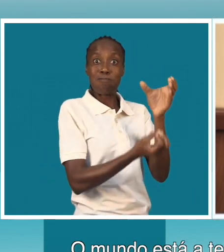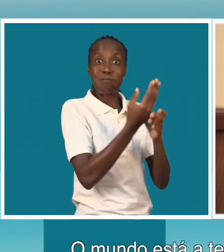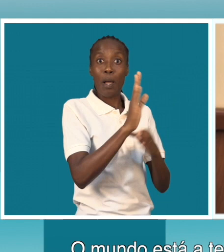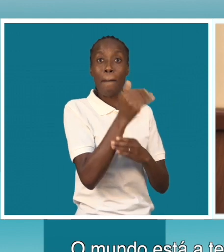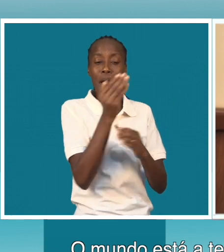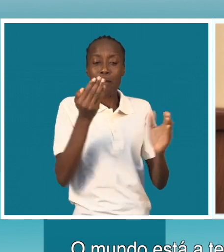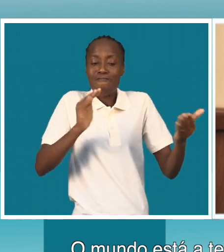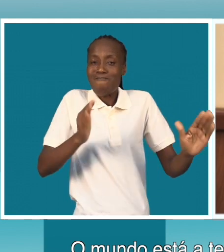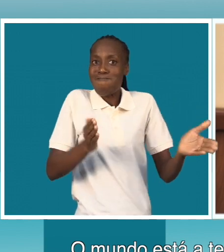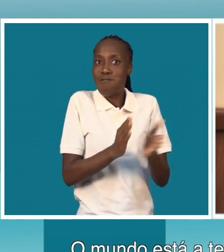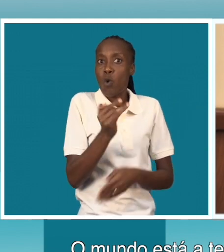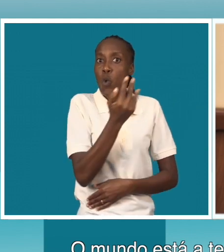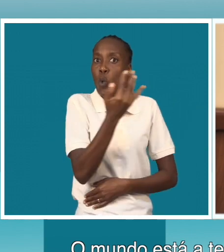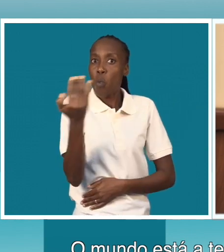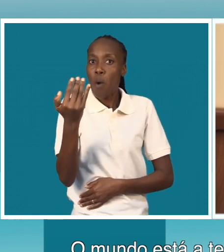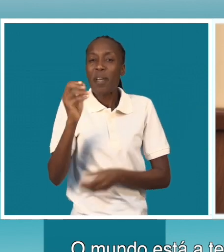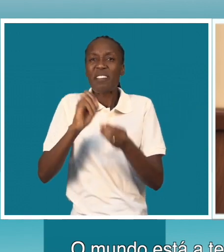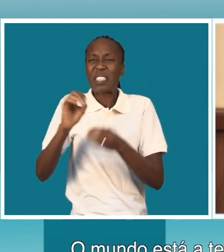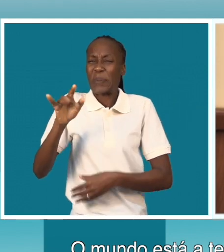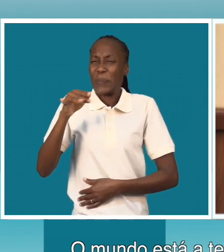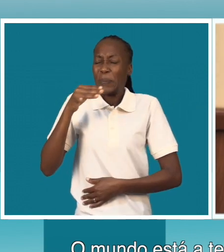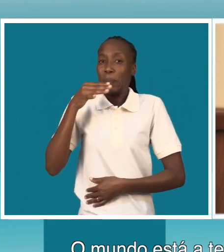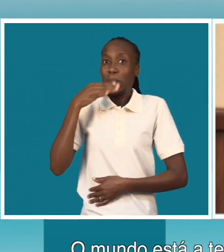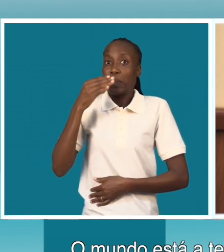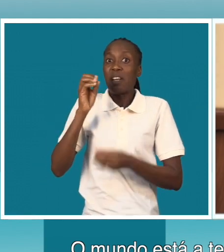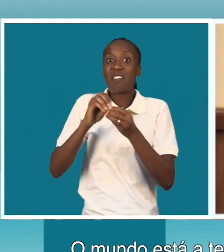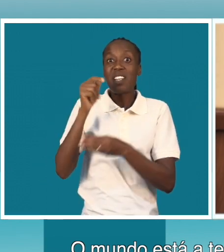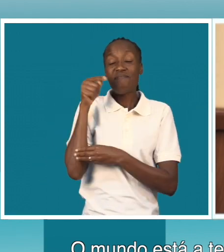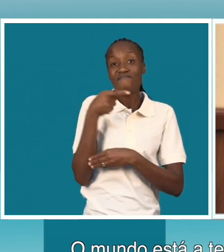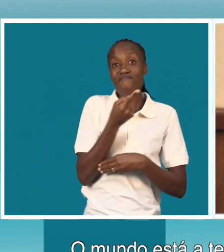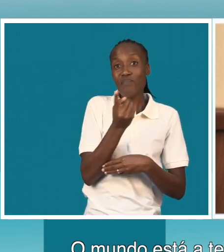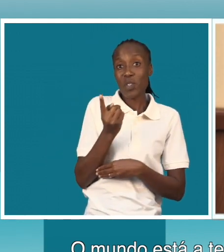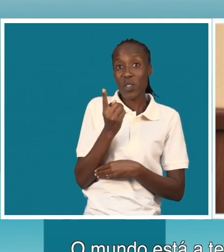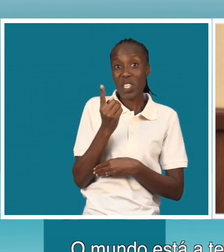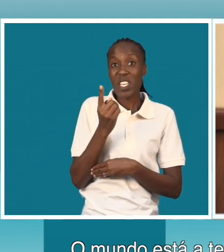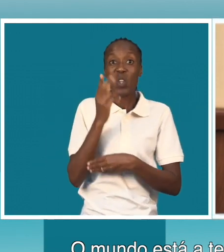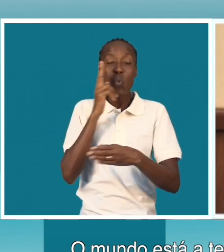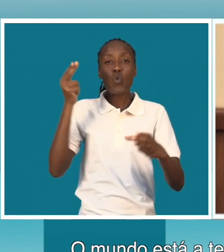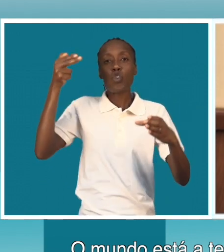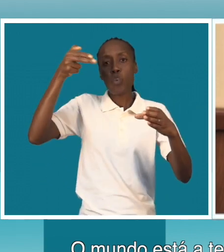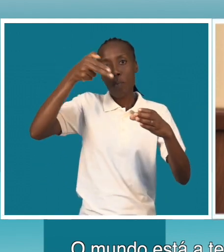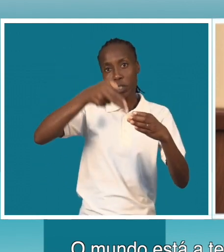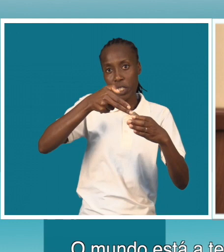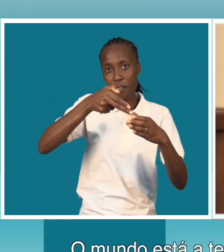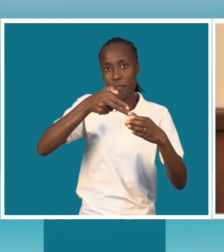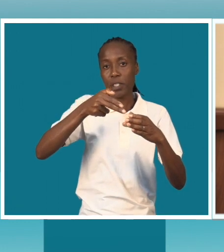para reduzir essa emissão, a concentração do enxofre nos combustíveis.